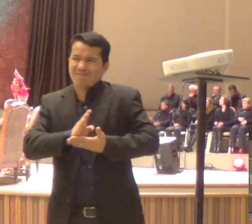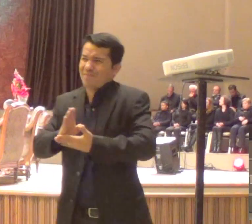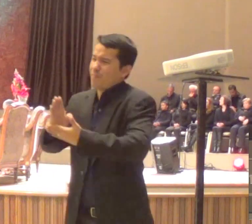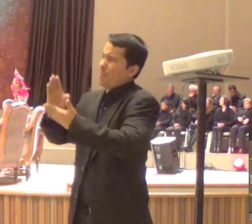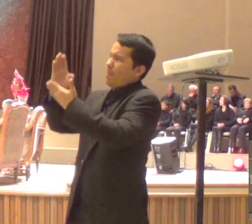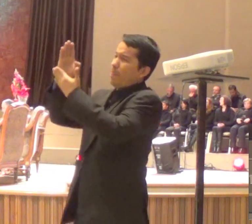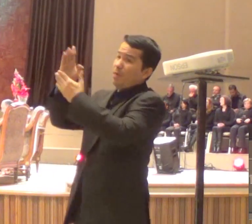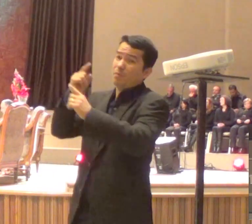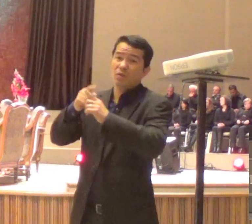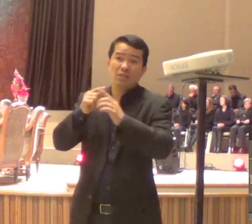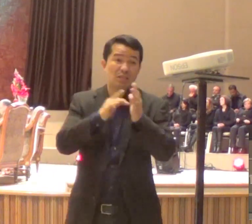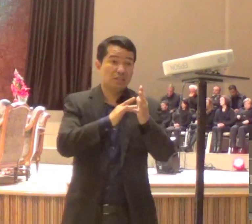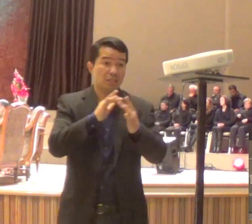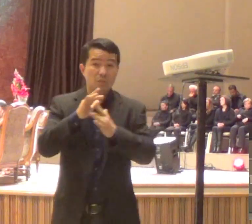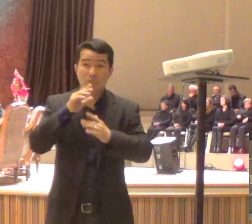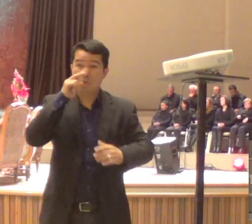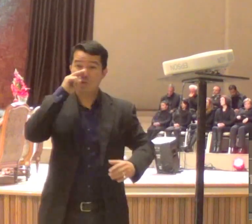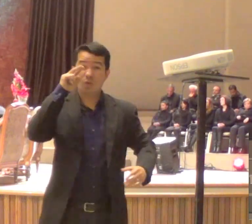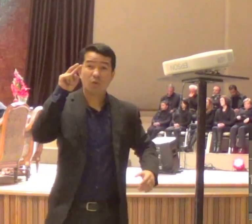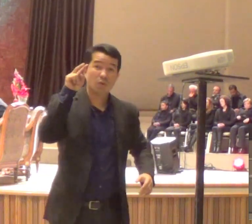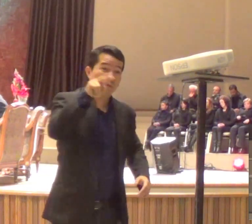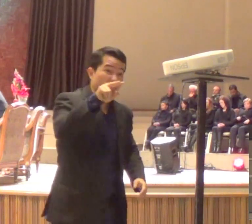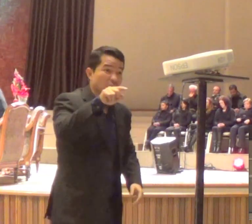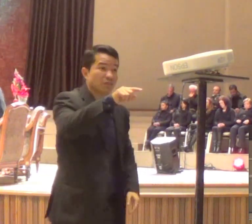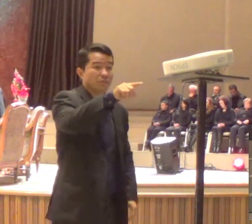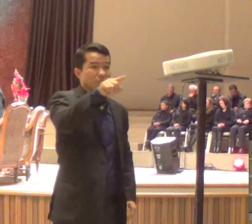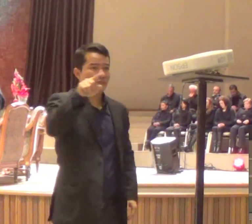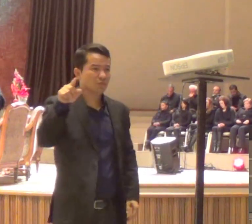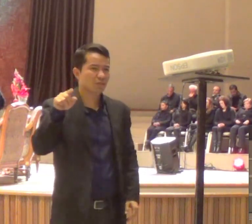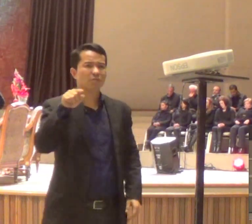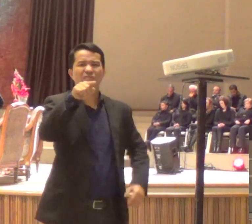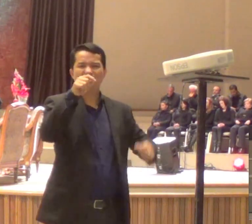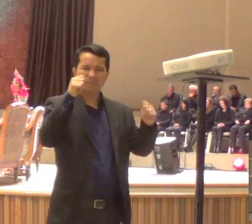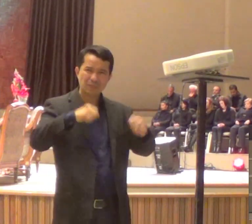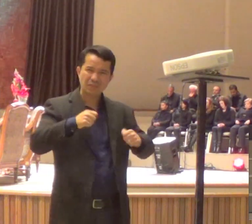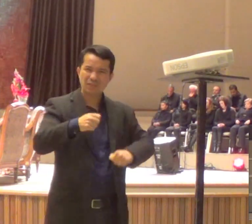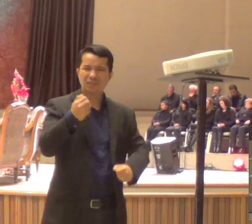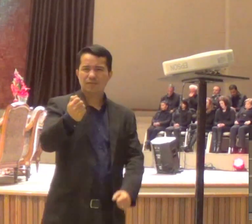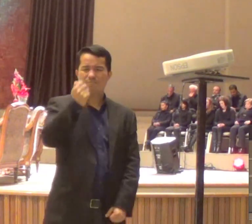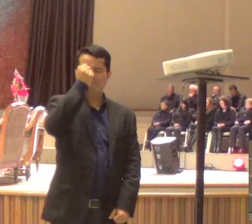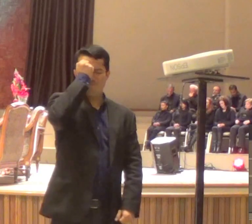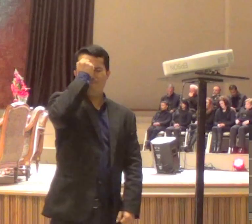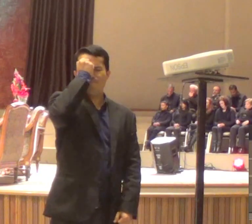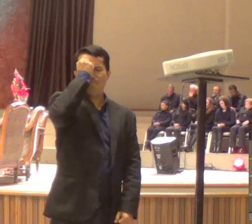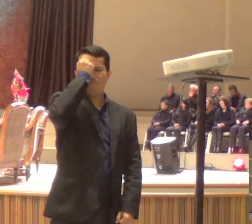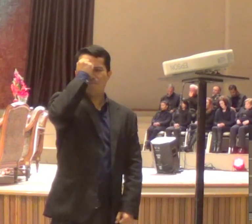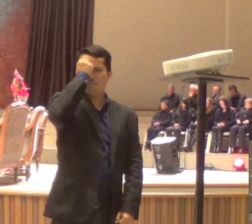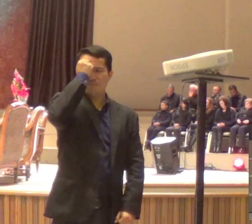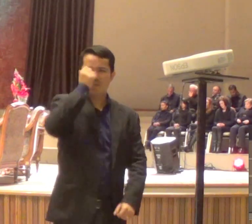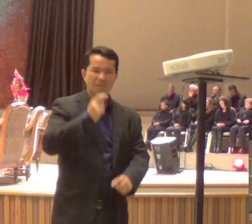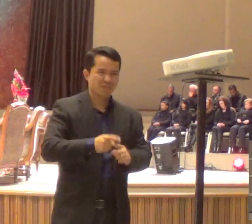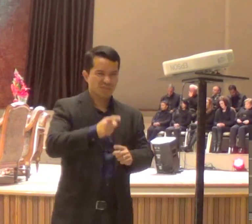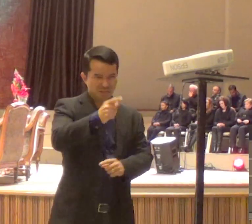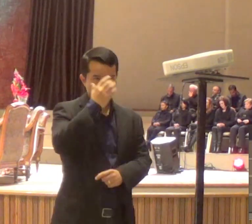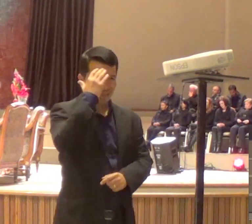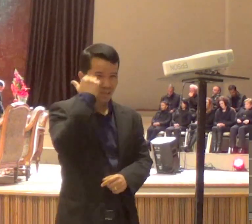se converta, conversão é isso, da meia volta, você estava indo, no sentido, você muda de sentido,